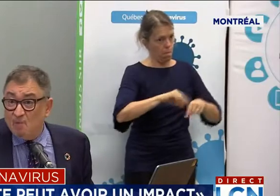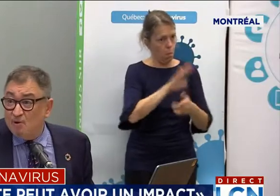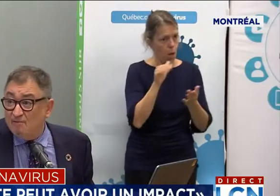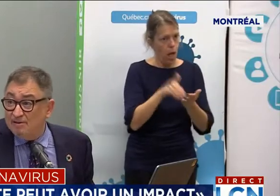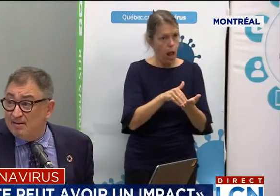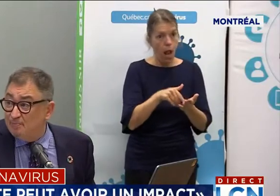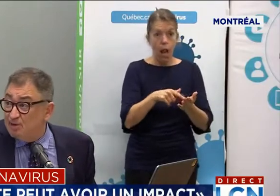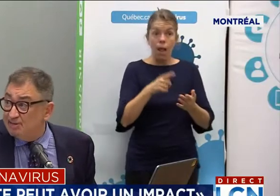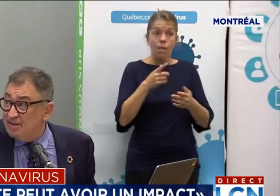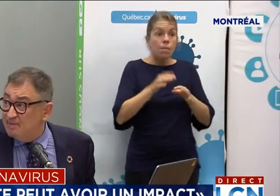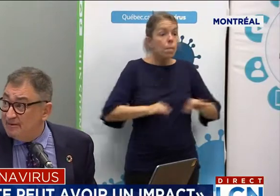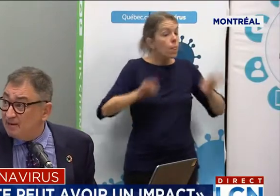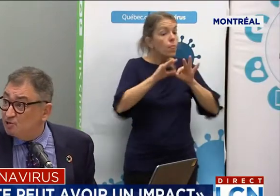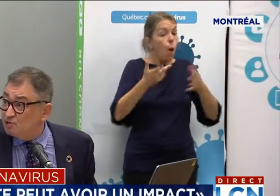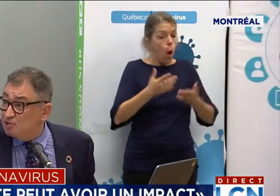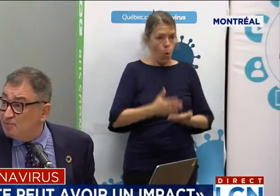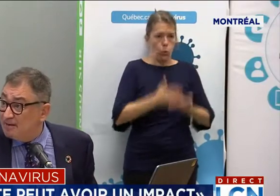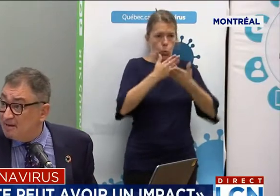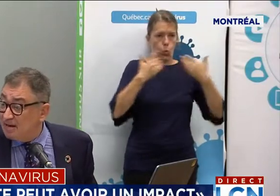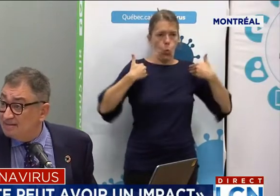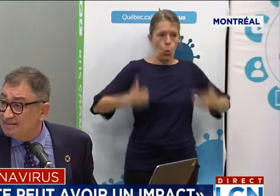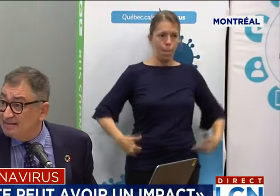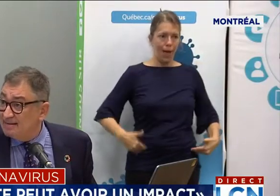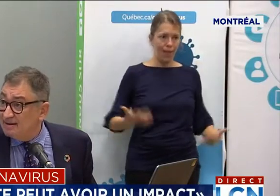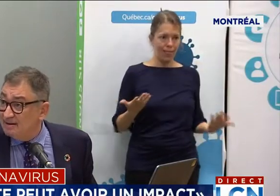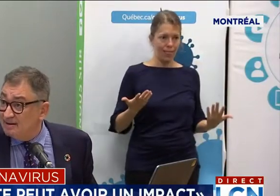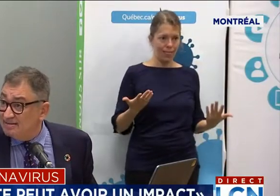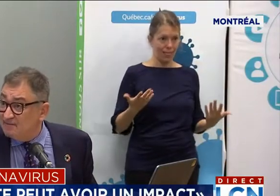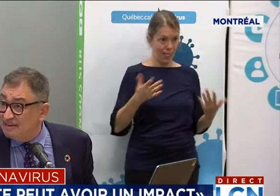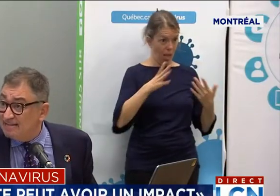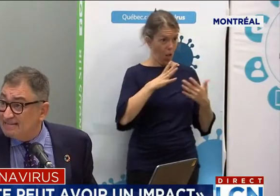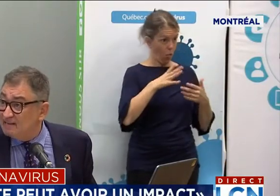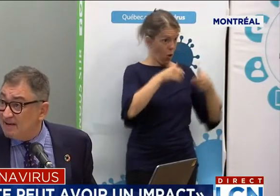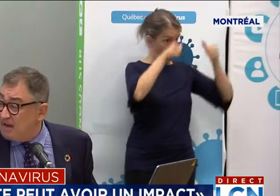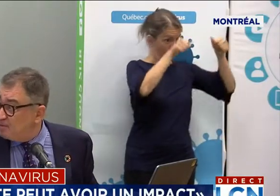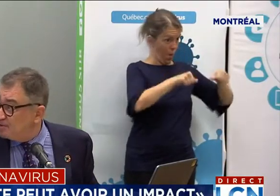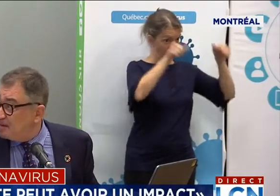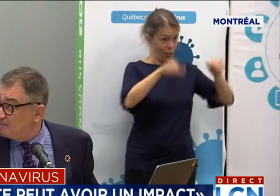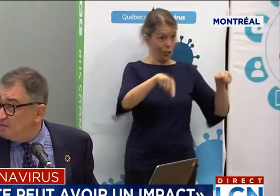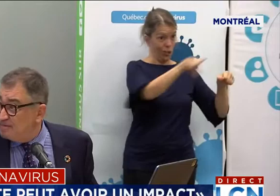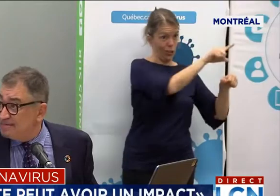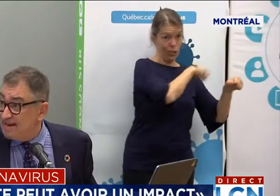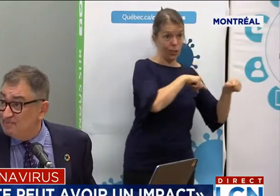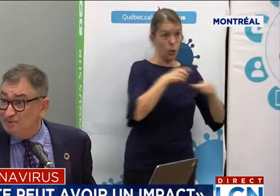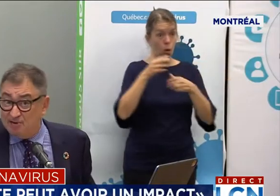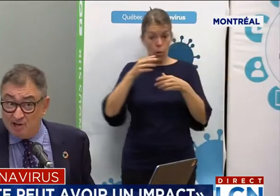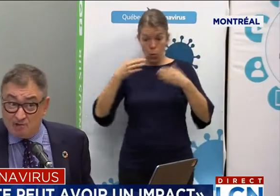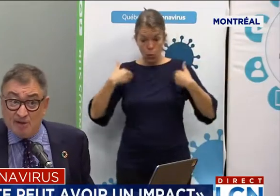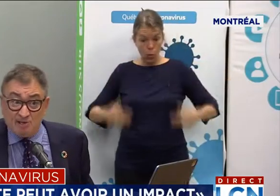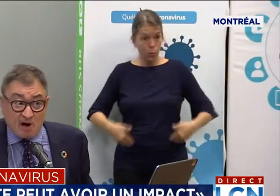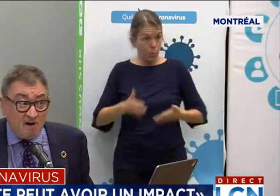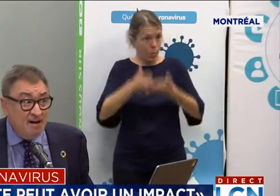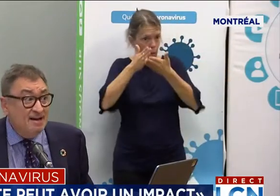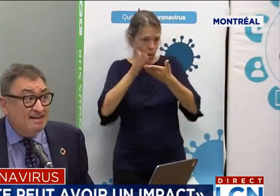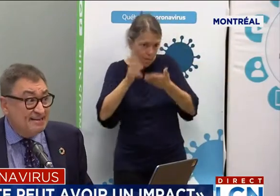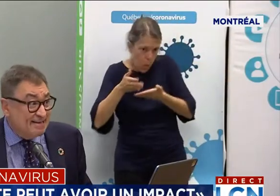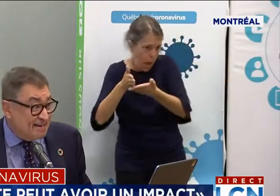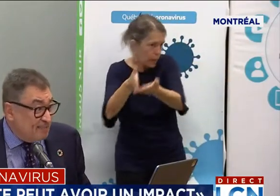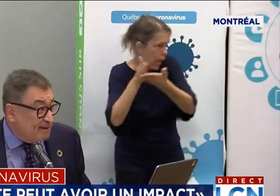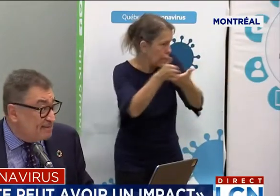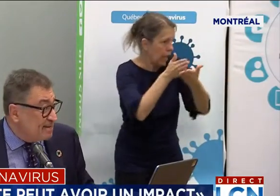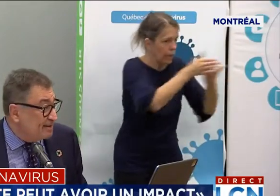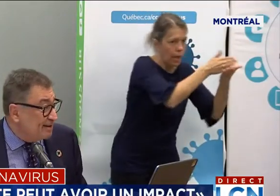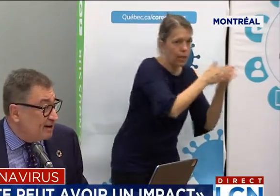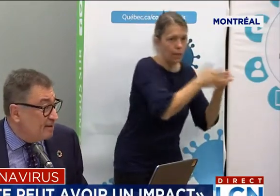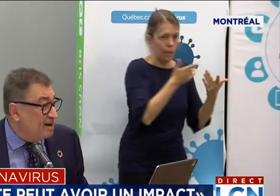argents, on peut avoir des postes, mais des ressources humaines, en quantité significative, importante, mobilisable, c'est un enjeu majeur, qui